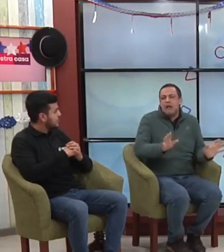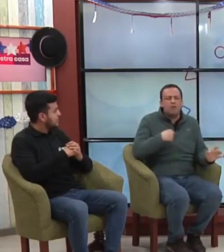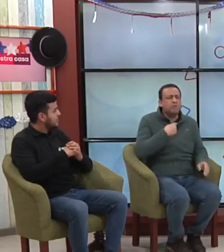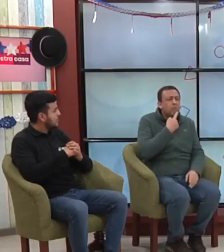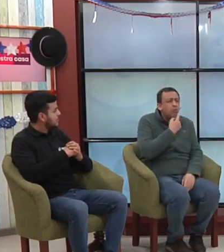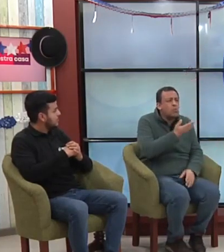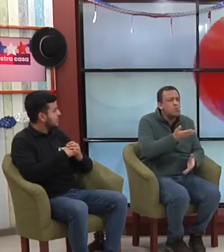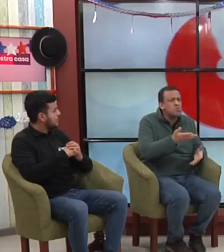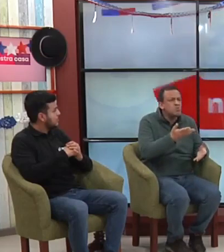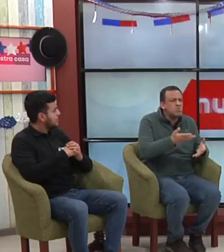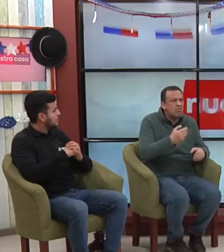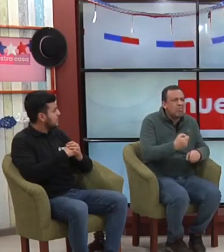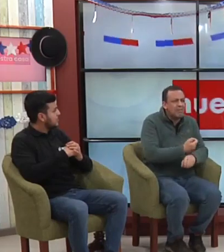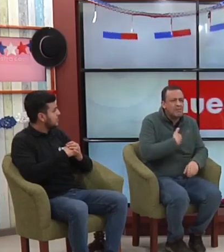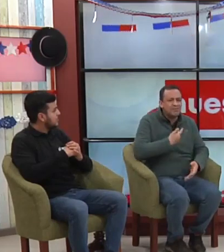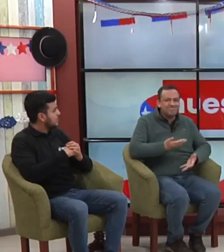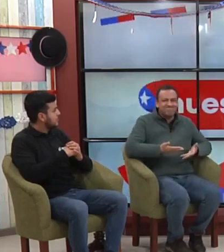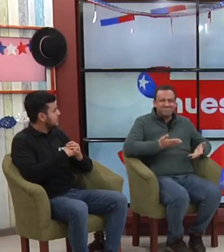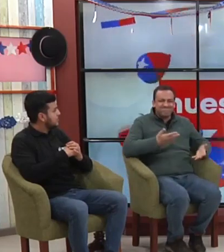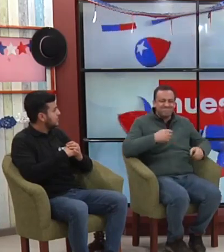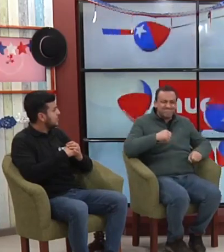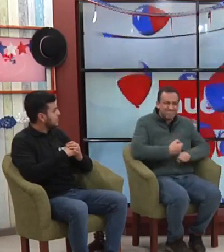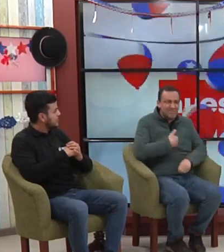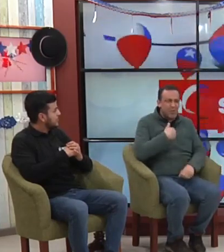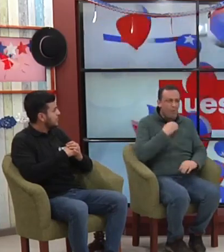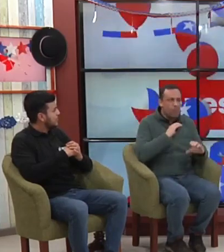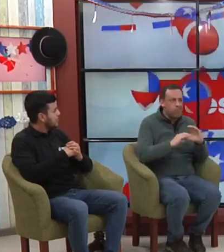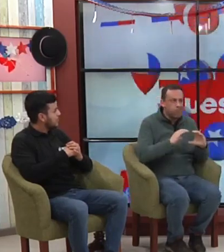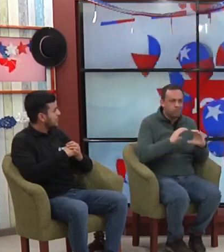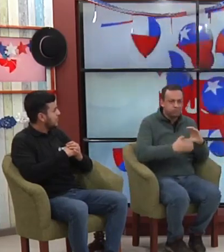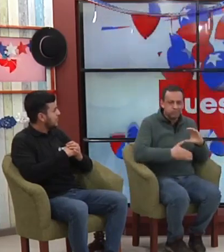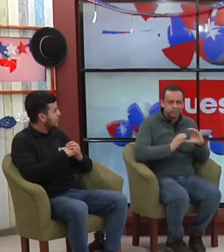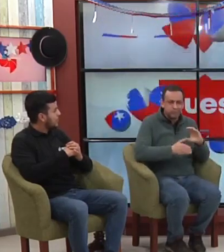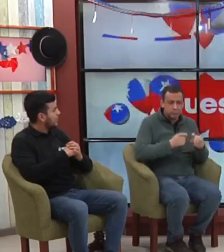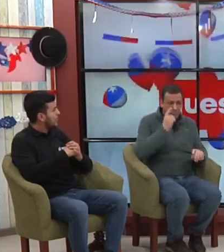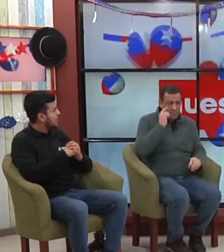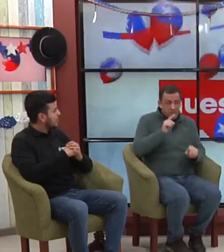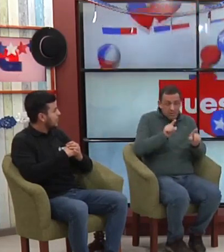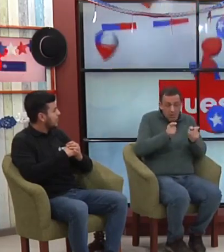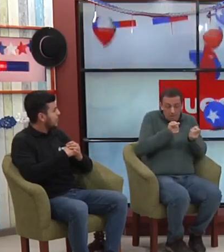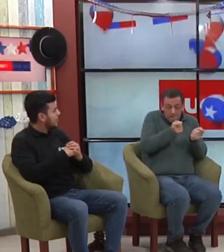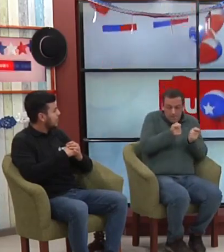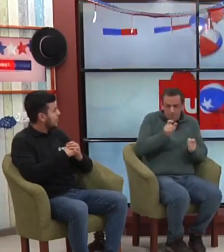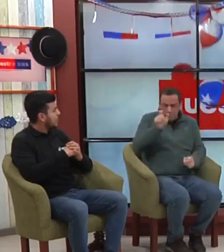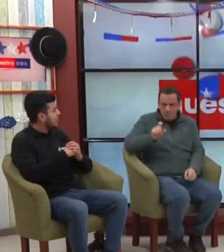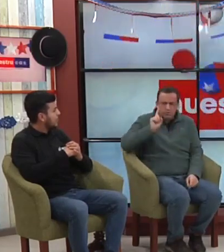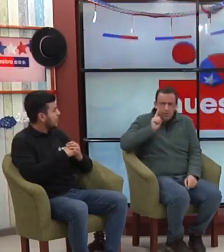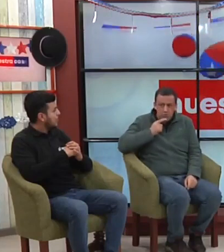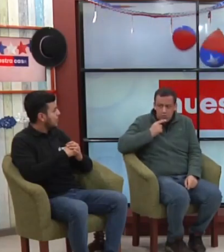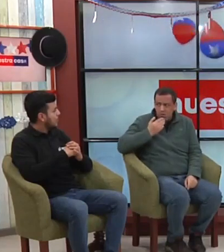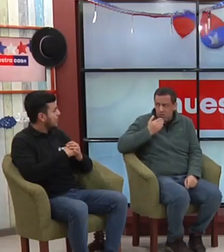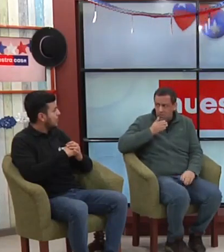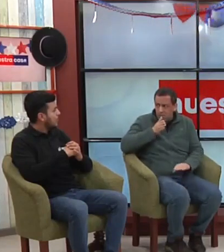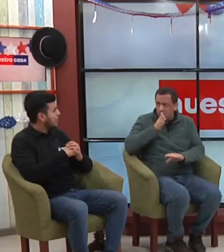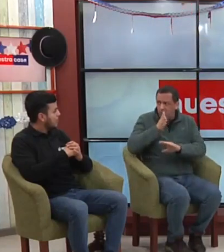vulnerable, impotente de no poder comunicarse. Nos imaginamos cómo debe ser para una persona sorda, para una persona muda el poder